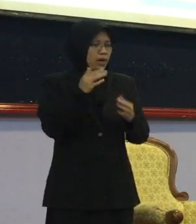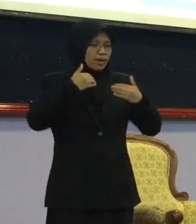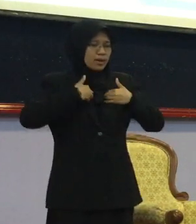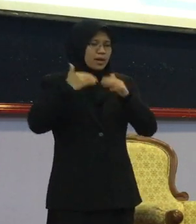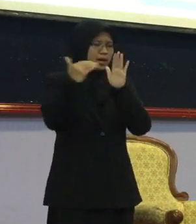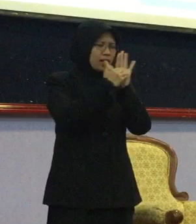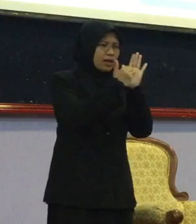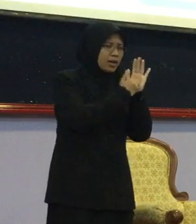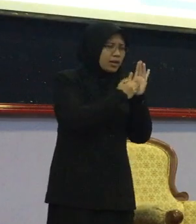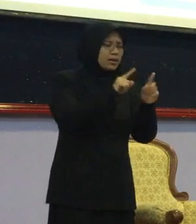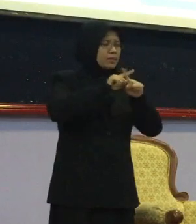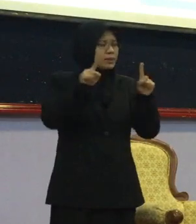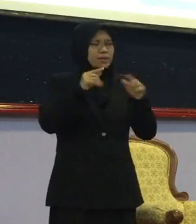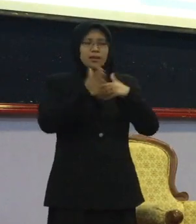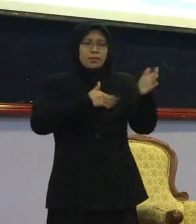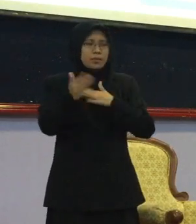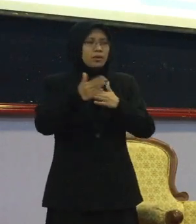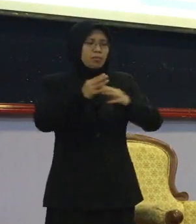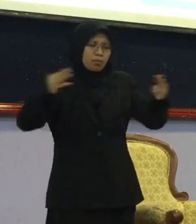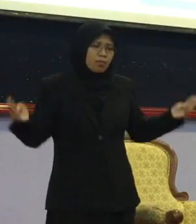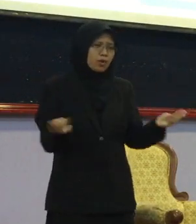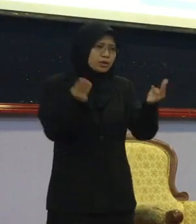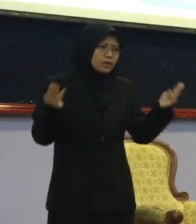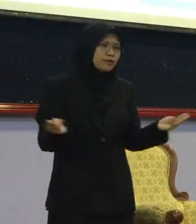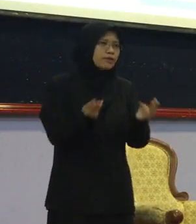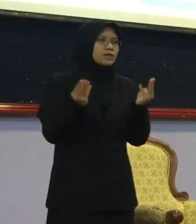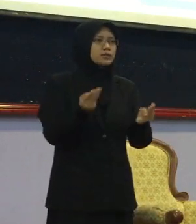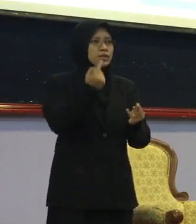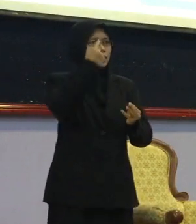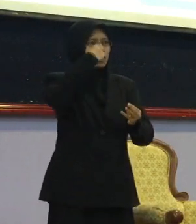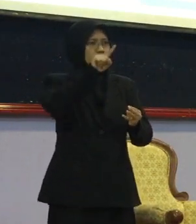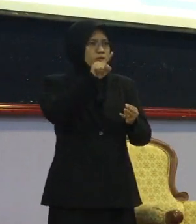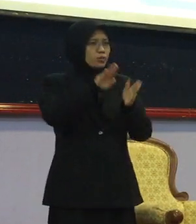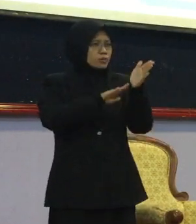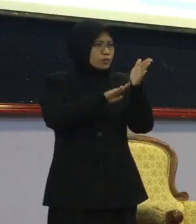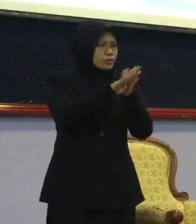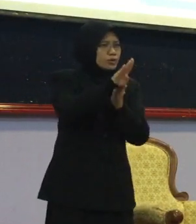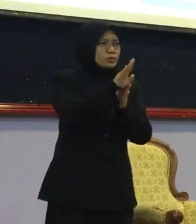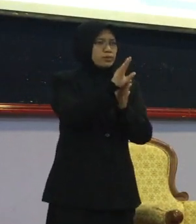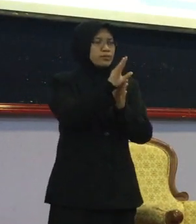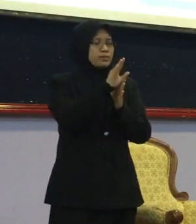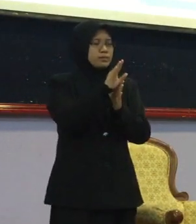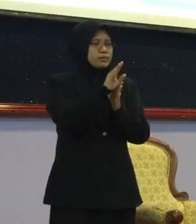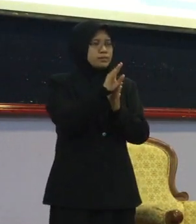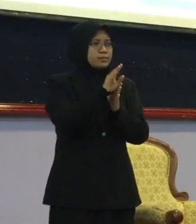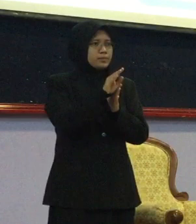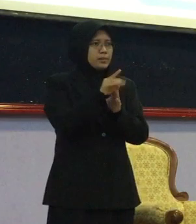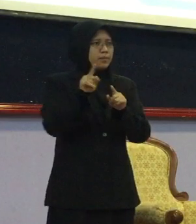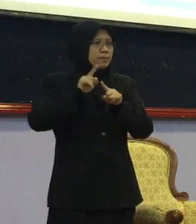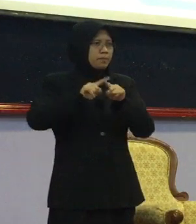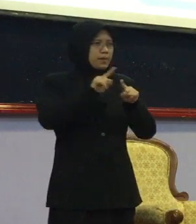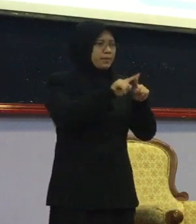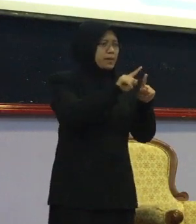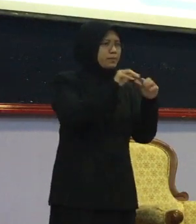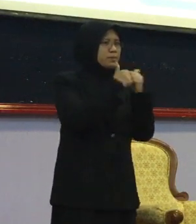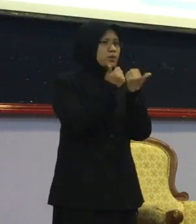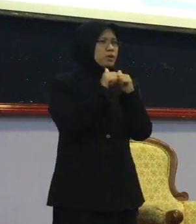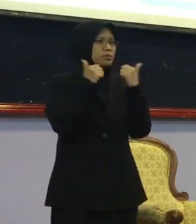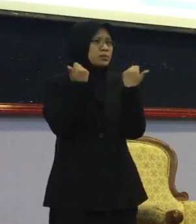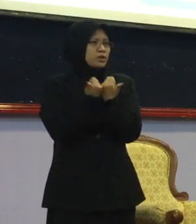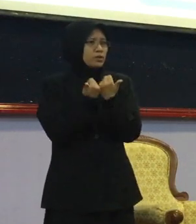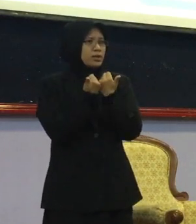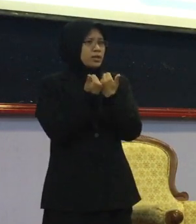Maksudnya kita bermotivasi Untuk teruskan Dan sebenarnya Telah banyak Inisi itu juga Dilakukan oleh Pelbagai agensi